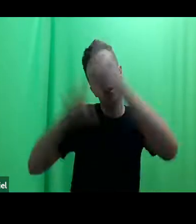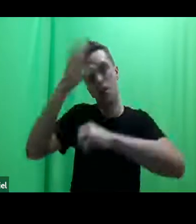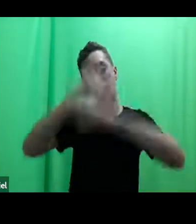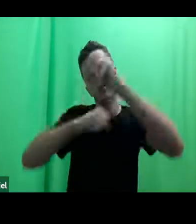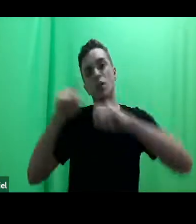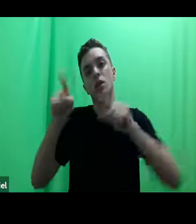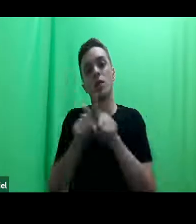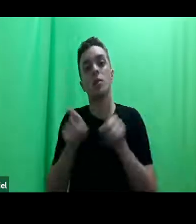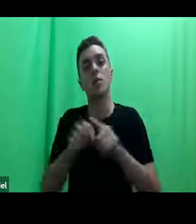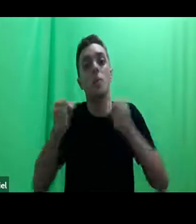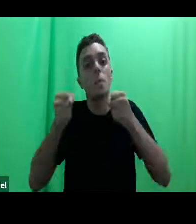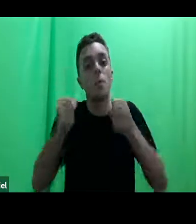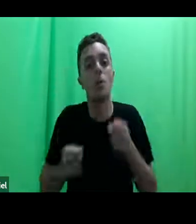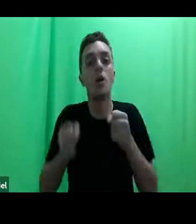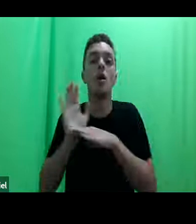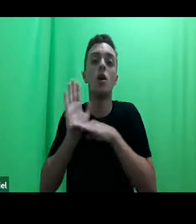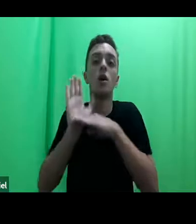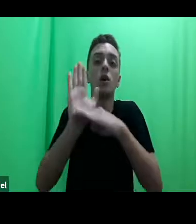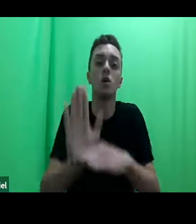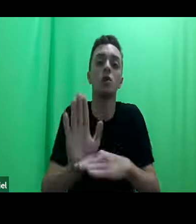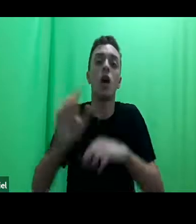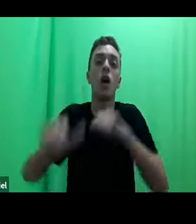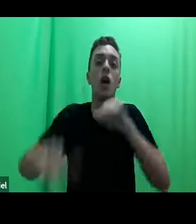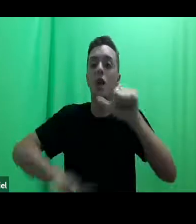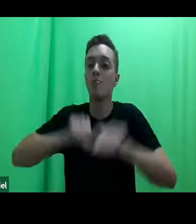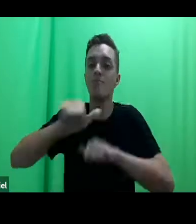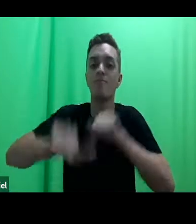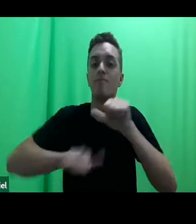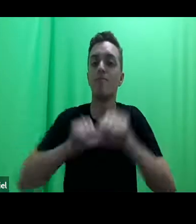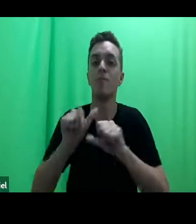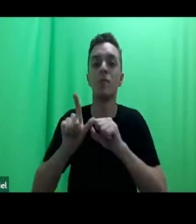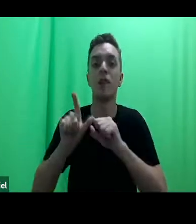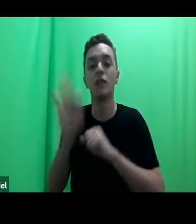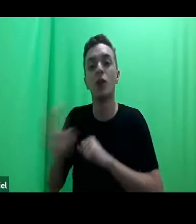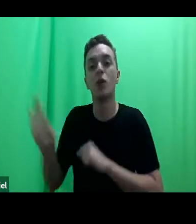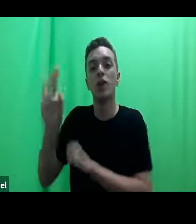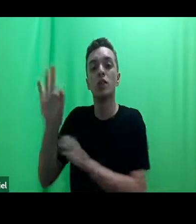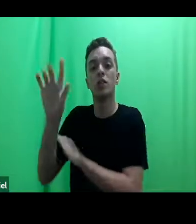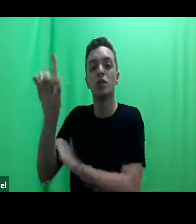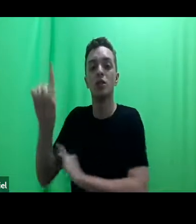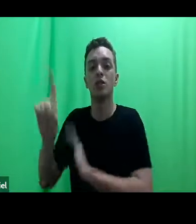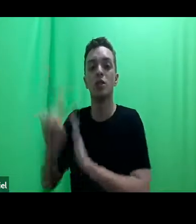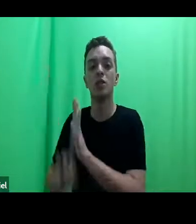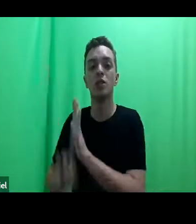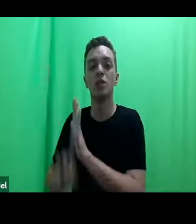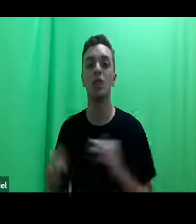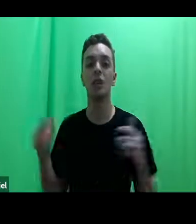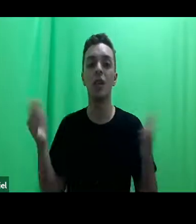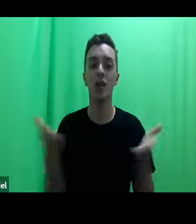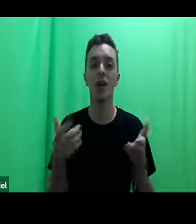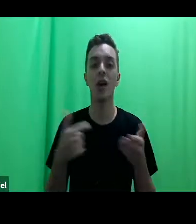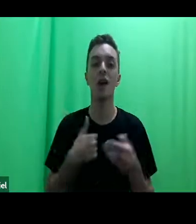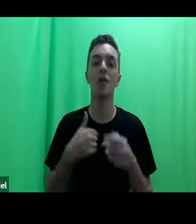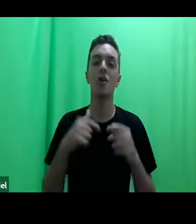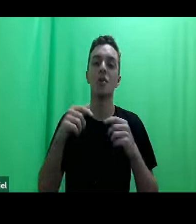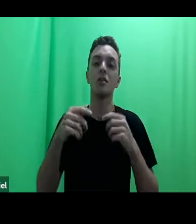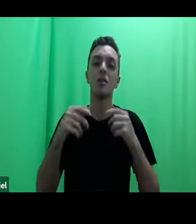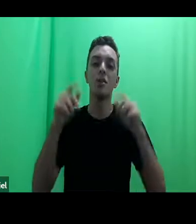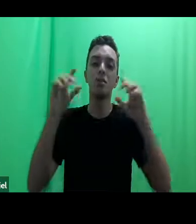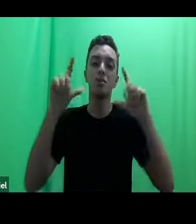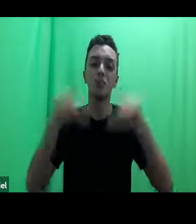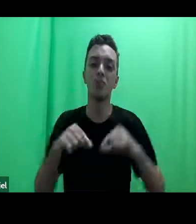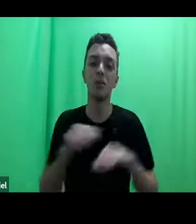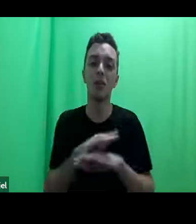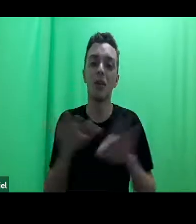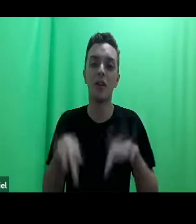podem ajudar a transformar as faculdades de direito. E aqui eu termino as minhas observações